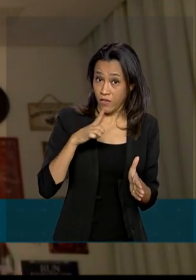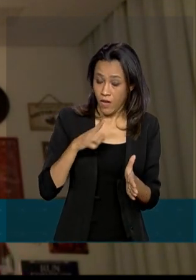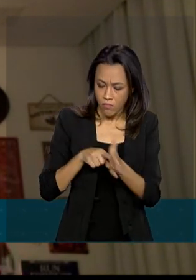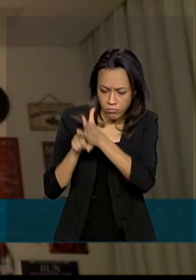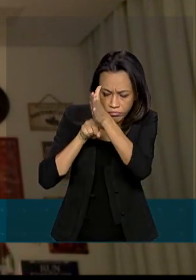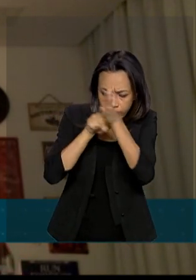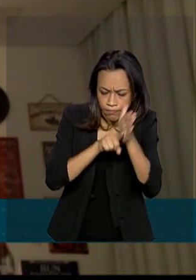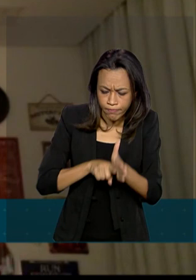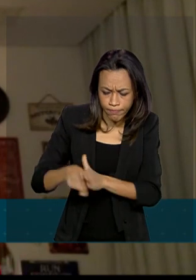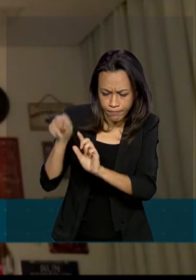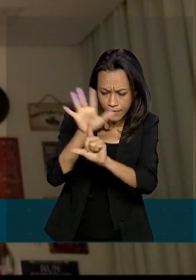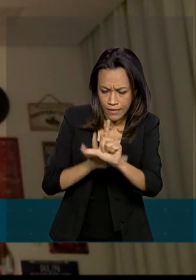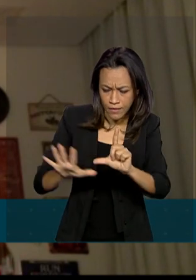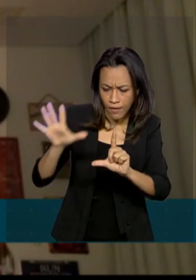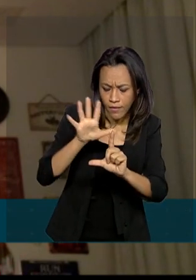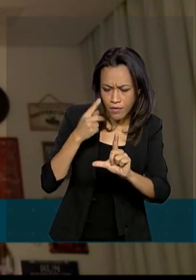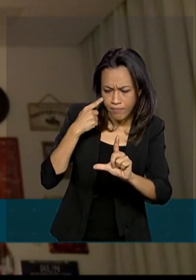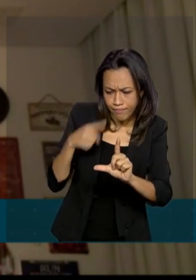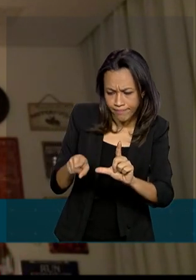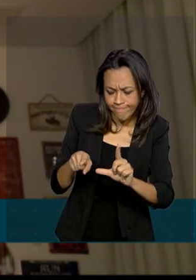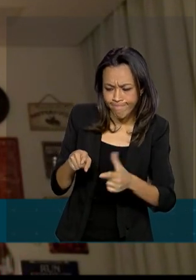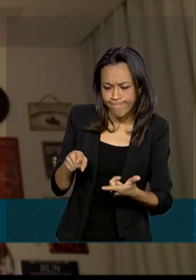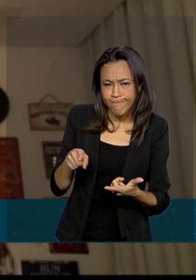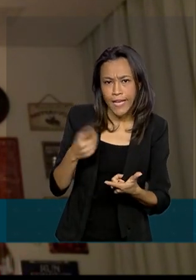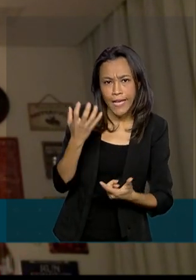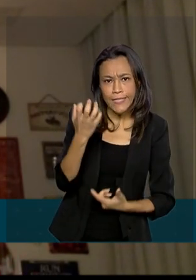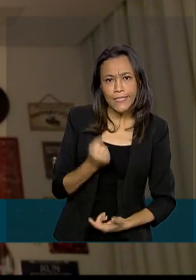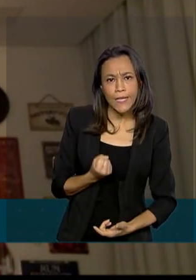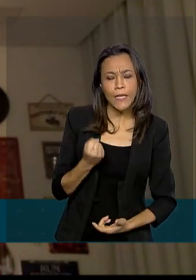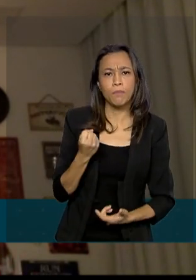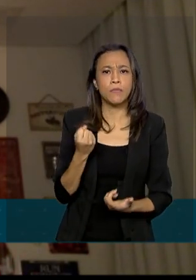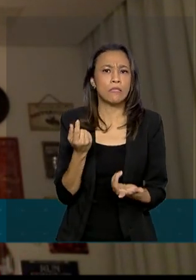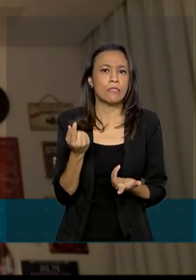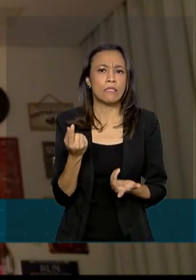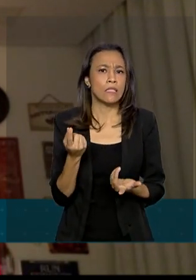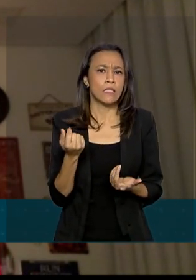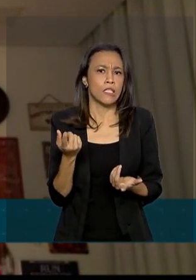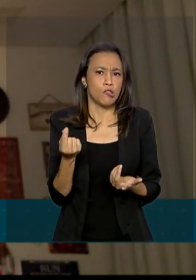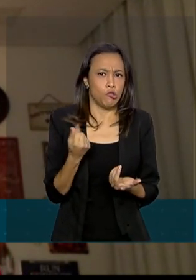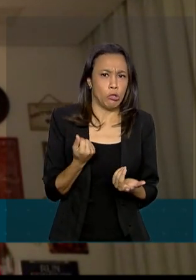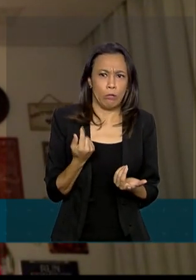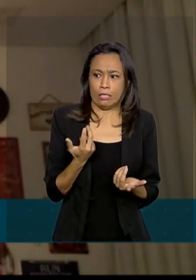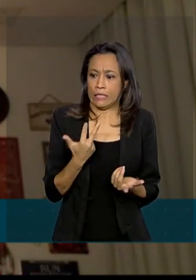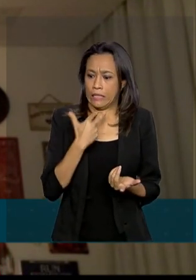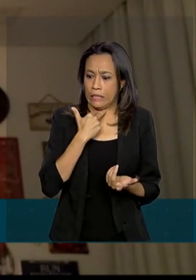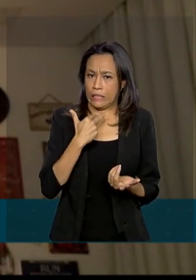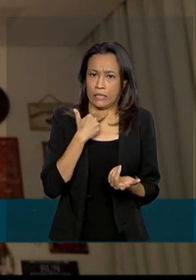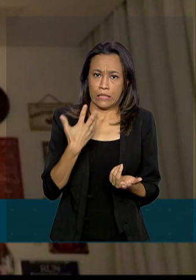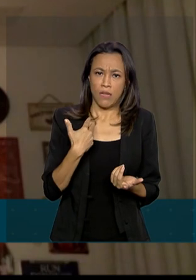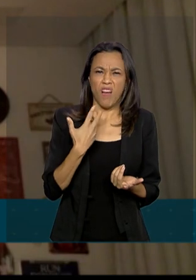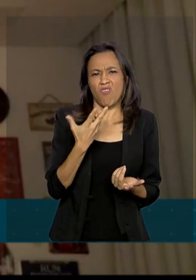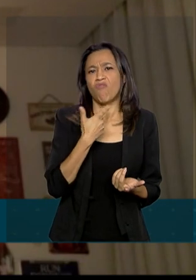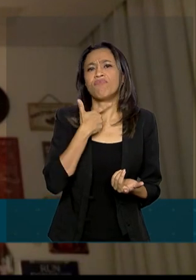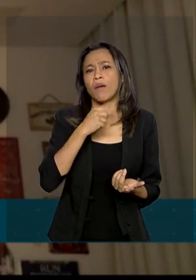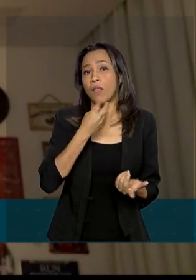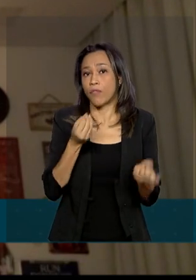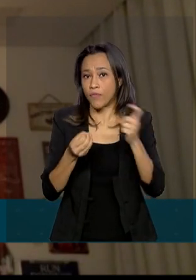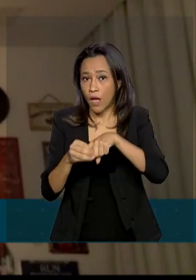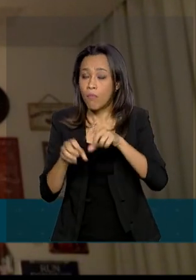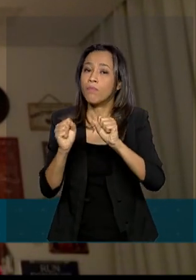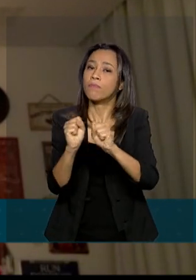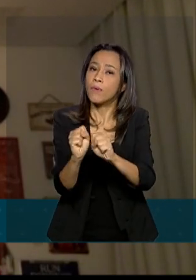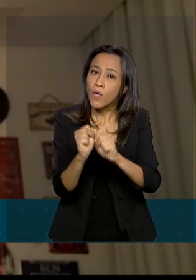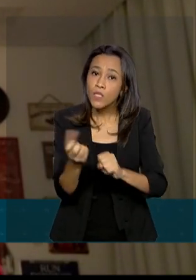site e verifica que está recebendo indevidamente ou por qualquer outro motivo queira devolver o recurso, há um link também para o Ministério da